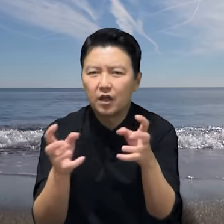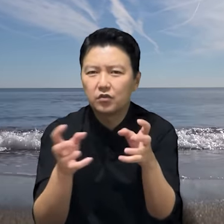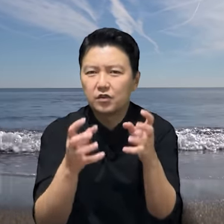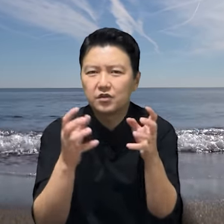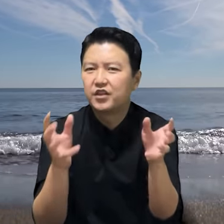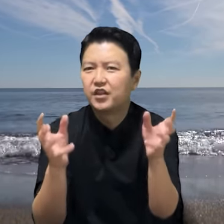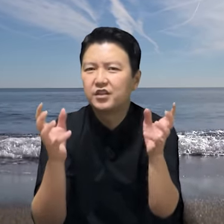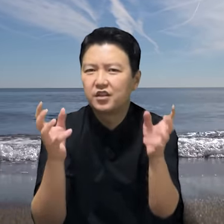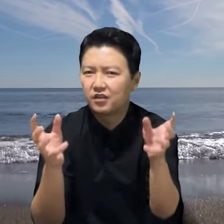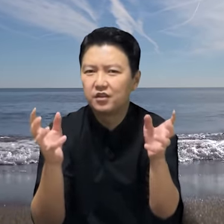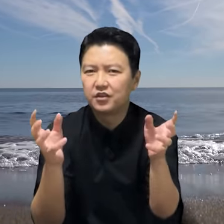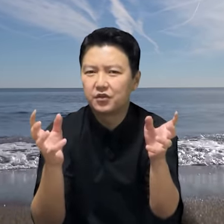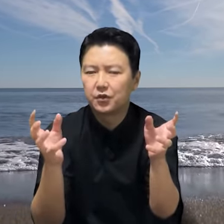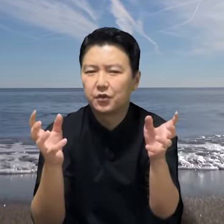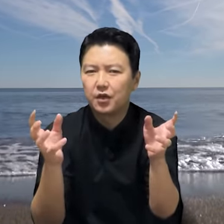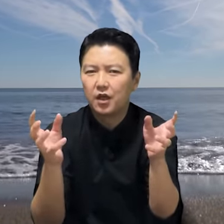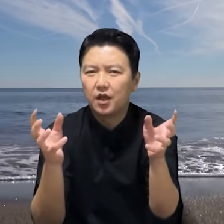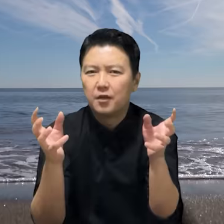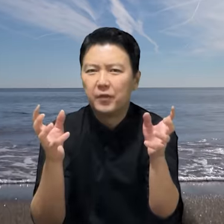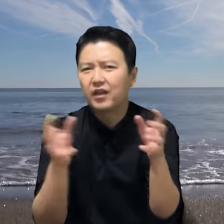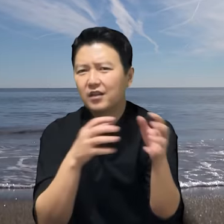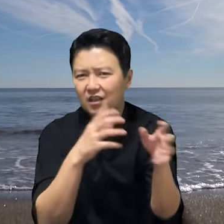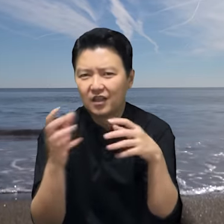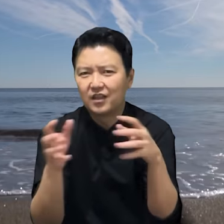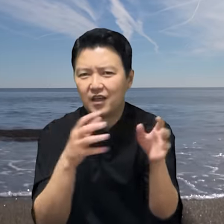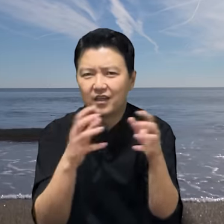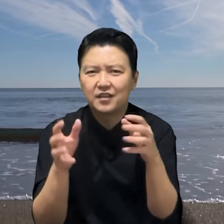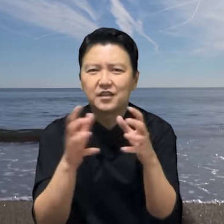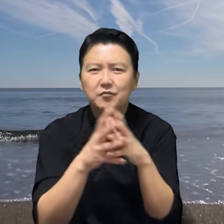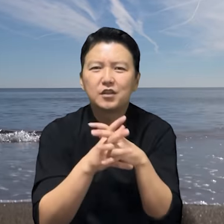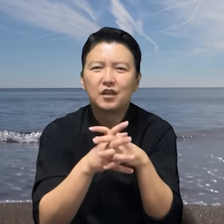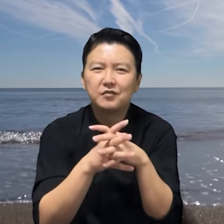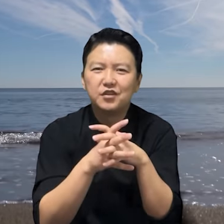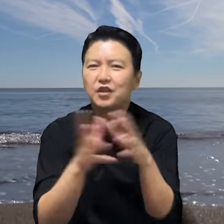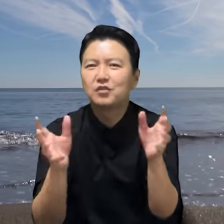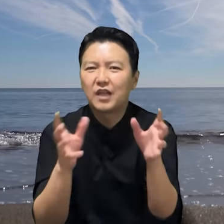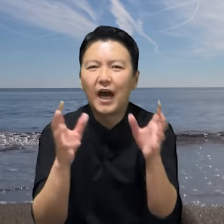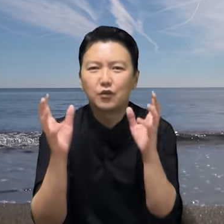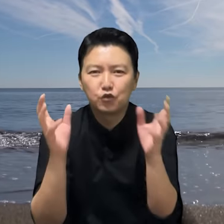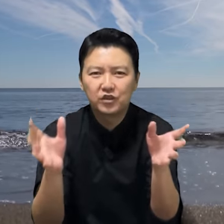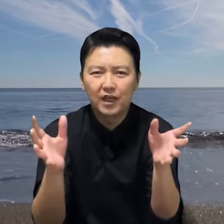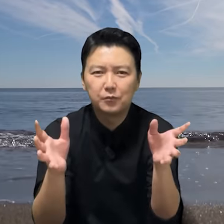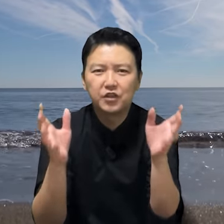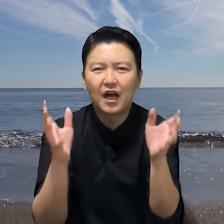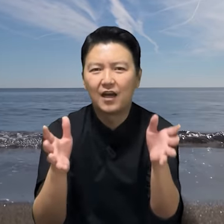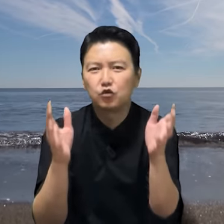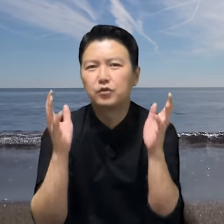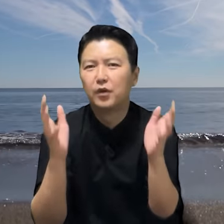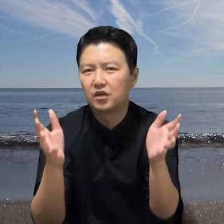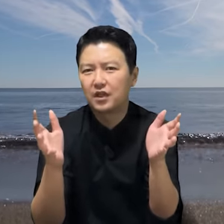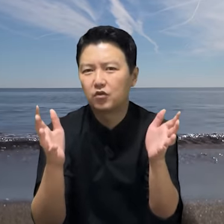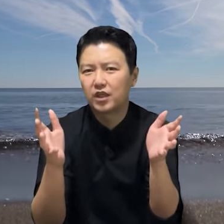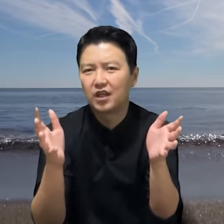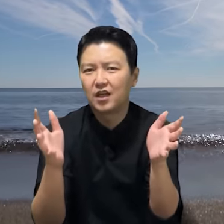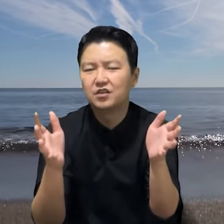가운데서 제일 큰 건 이었죠. 맨날 달달하게 삽니다. 이제부턴 하루를 살면 하루를 벌었다고 생각하는